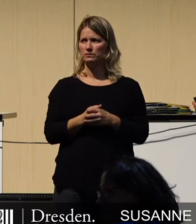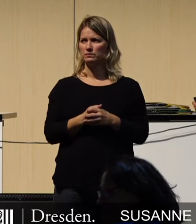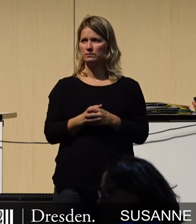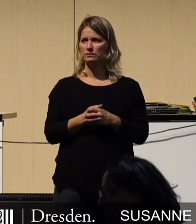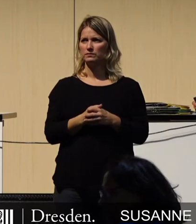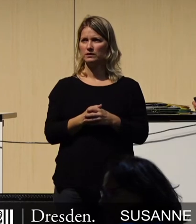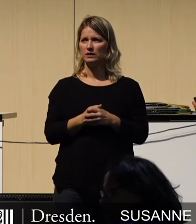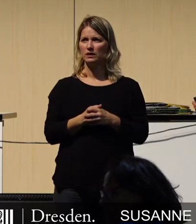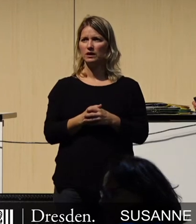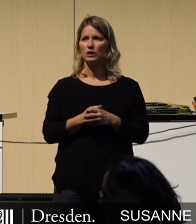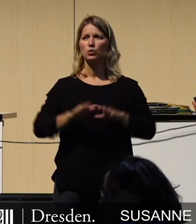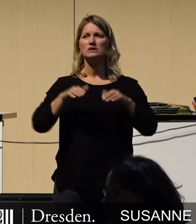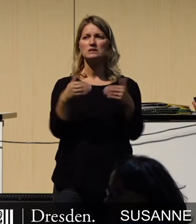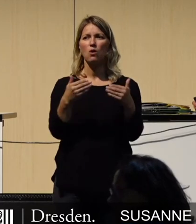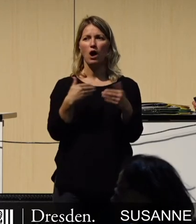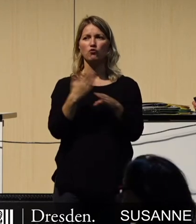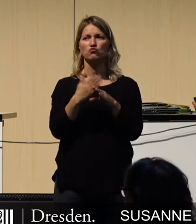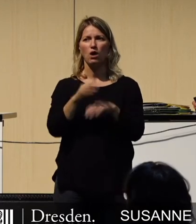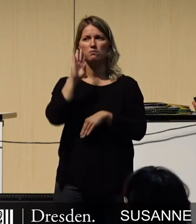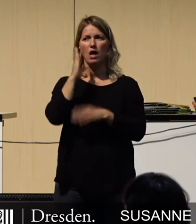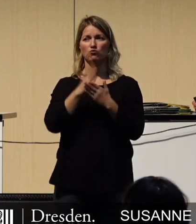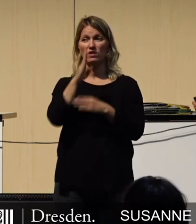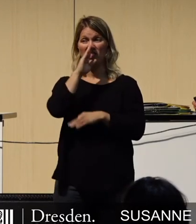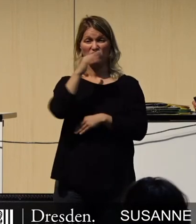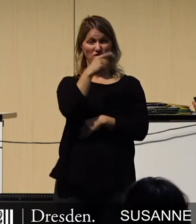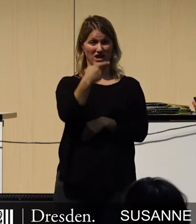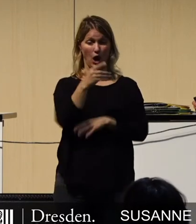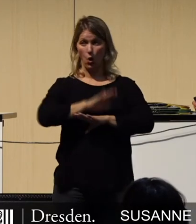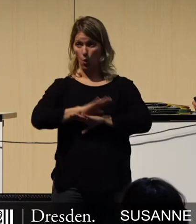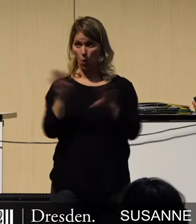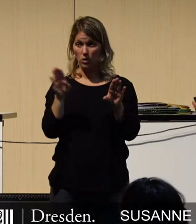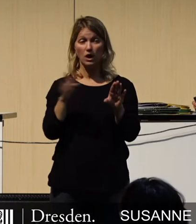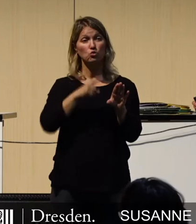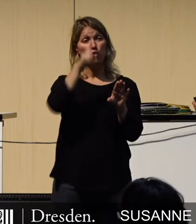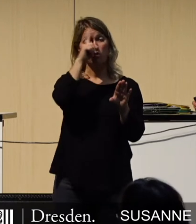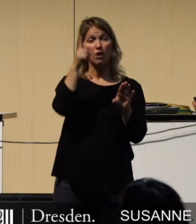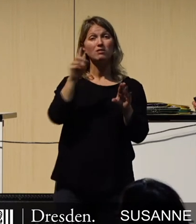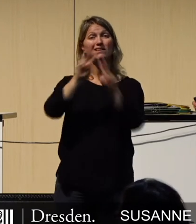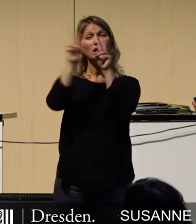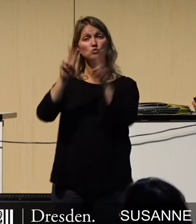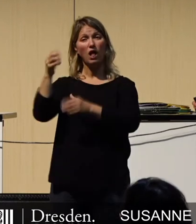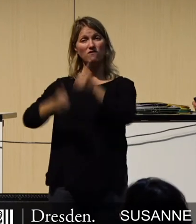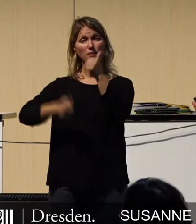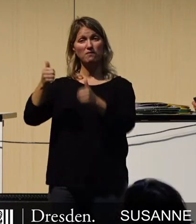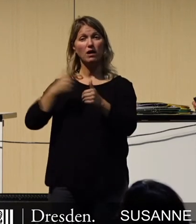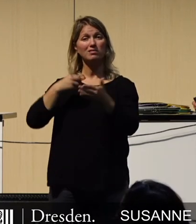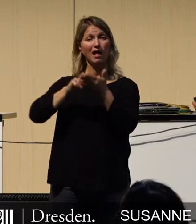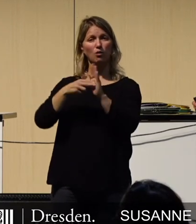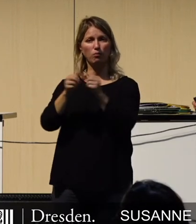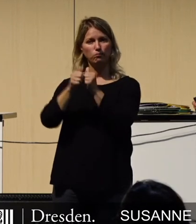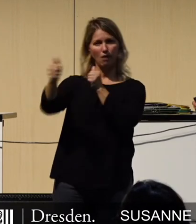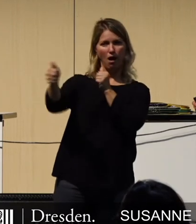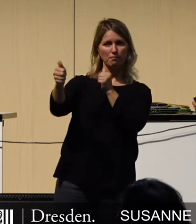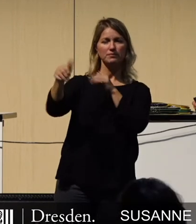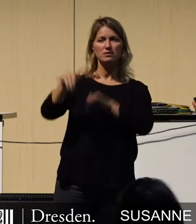ich hier schon ein bisschen an, Branden. Ohne 5G würde Deutschland im internationalen Wettbewerb technologisch abgehängt werden.